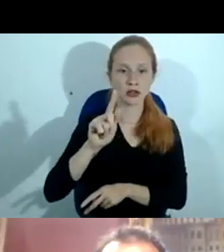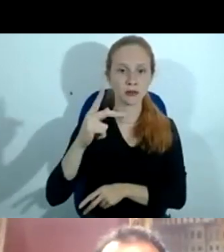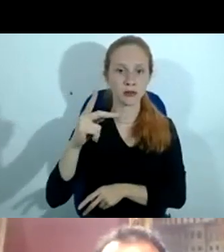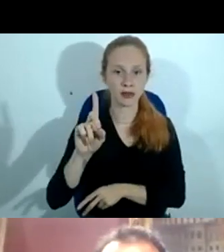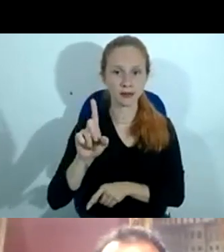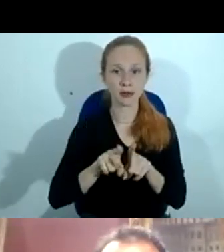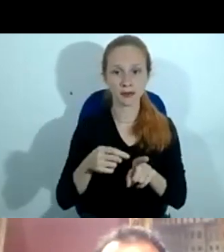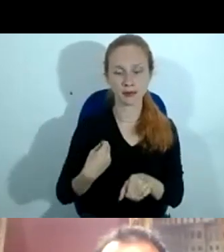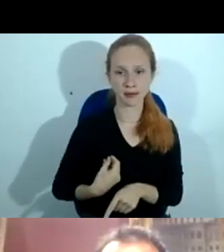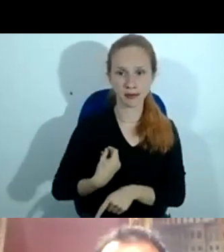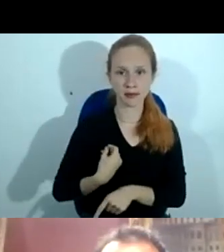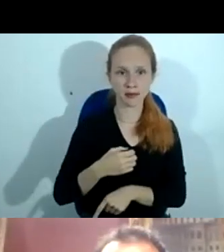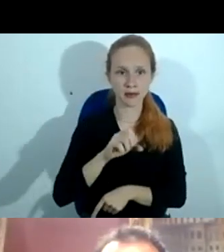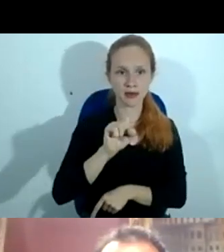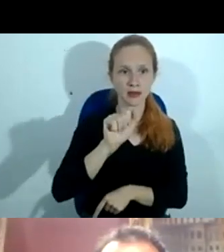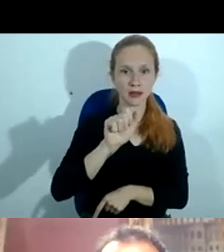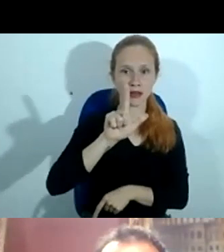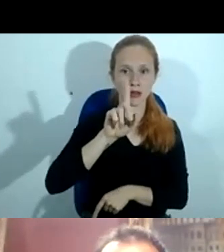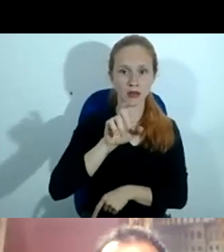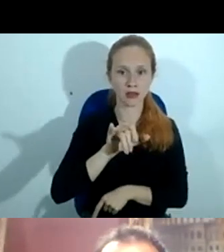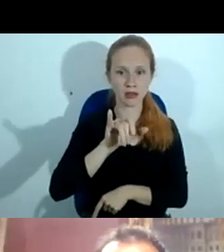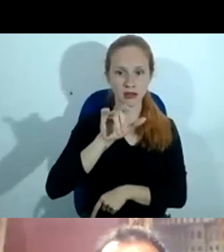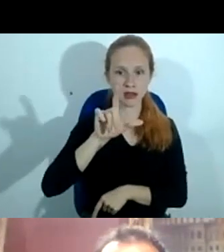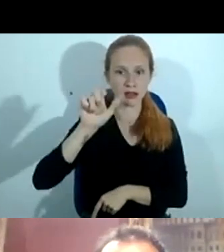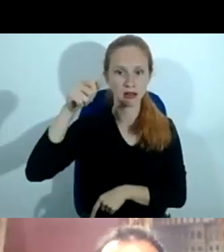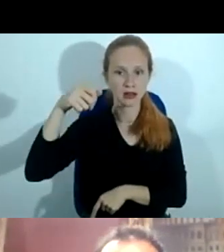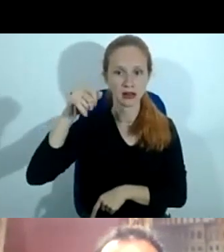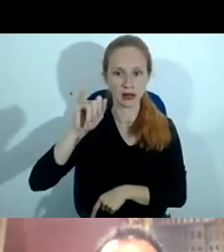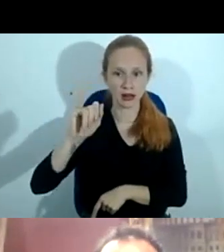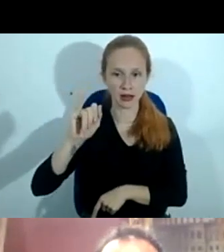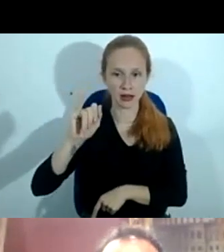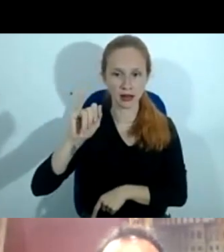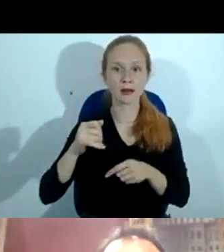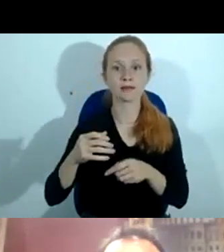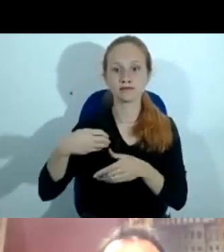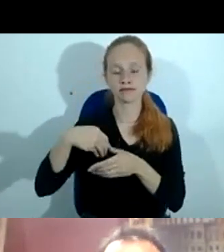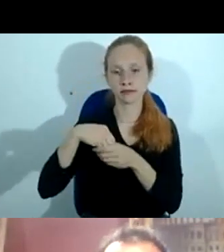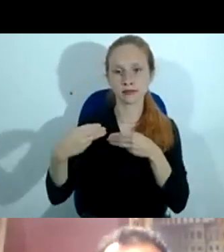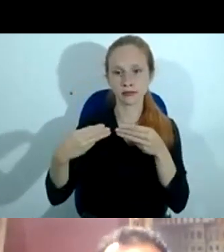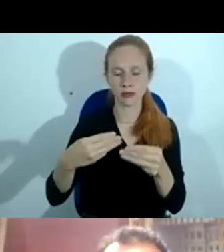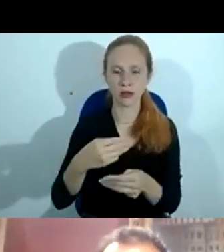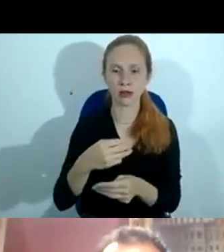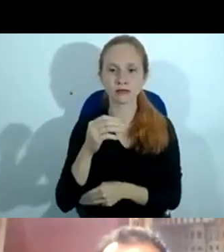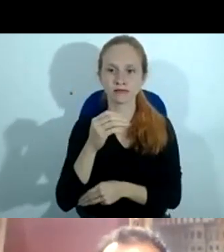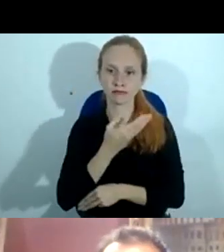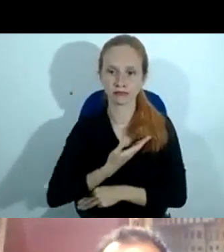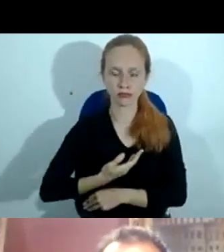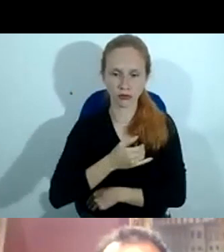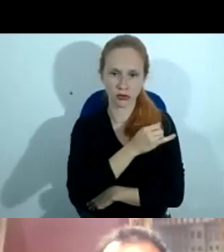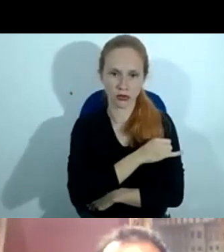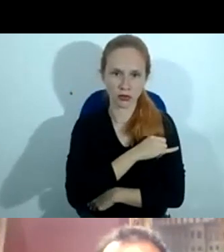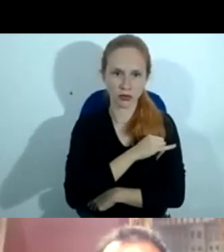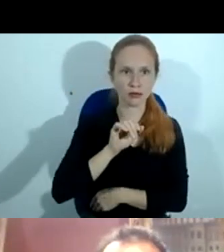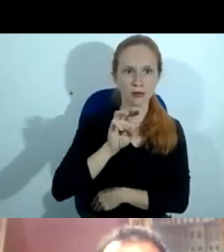também o Salve Ilan, que é membro do Ministério Público do Rio de Janeiro, o Walter Capanema, que é